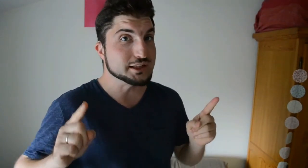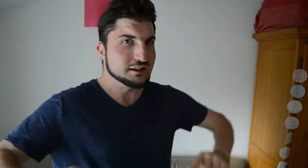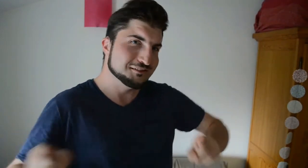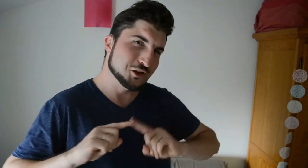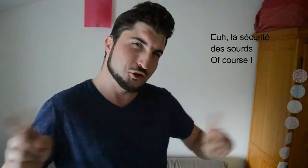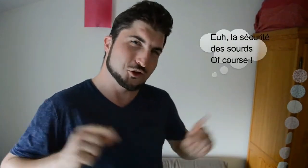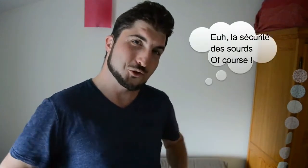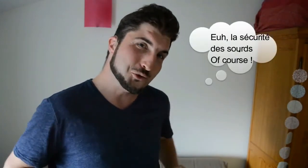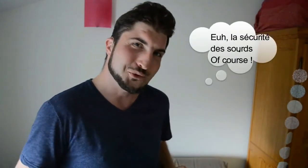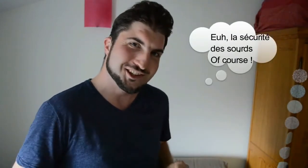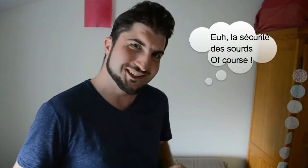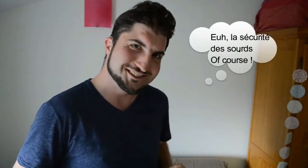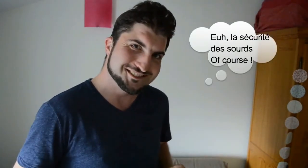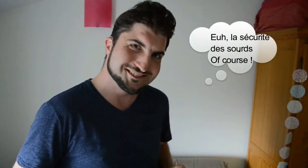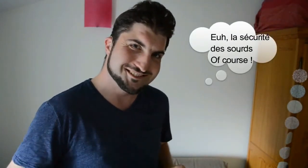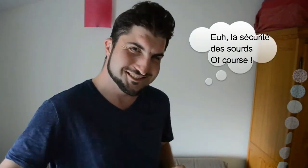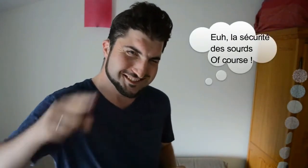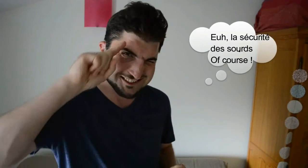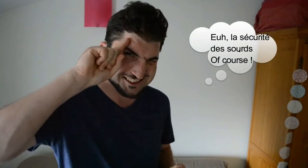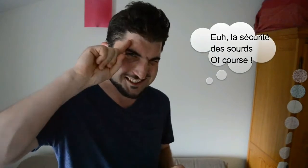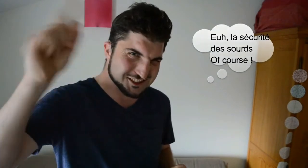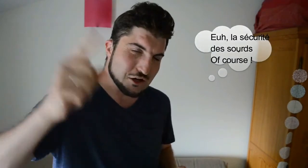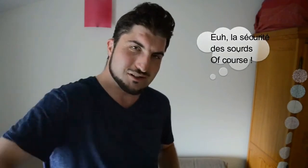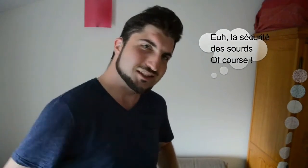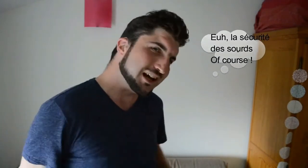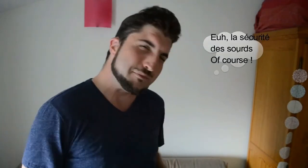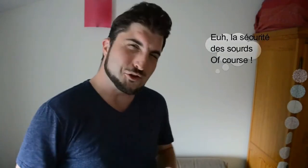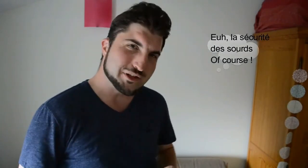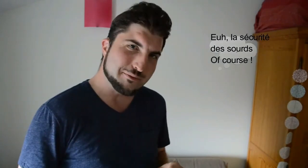de tous. Ciao ! A bientôt les amis.